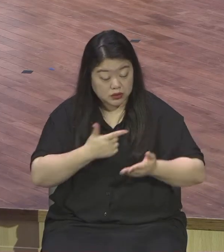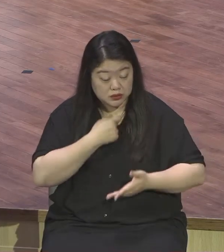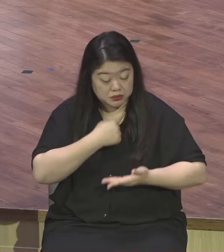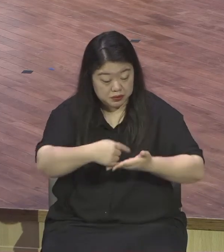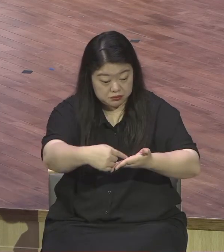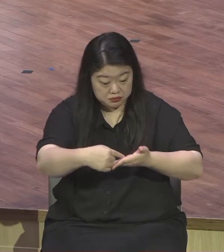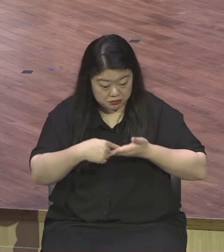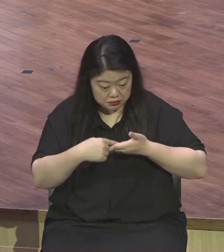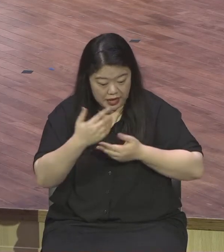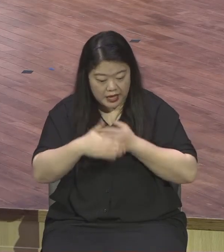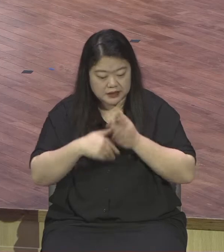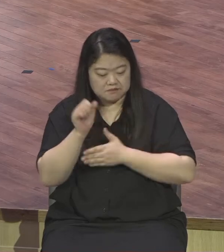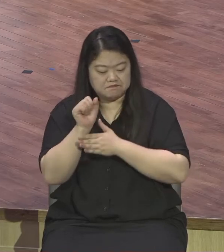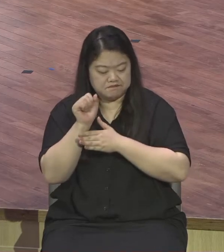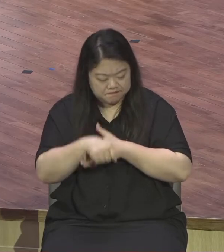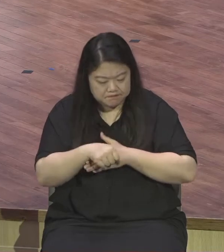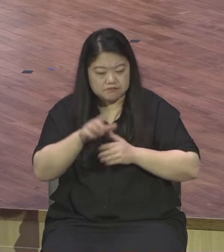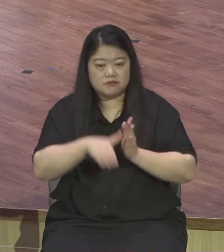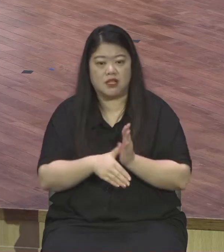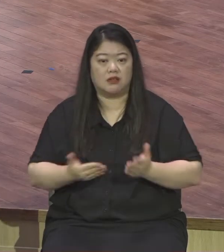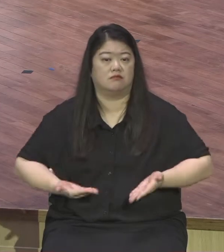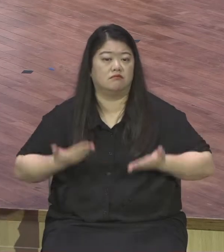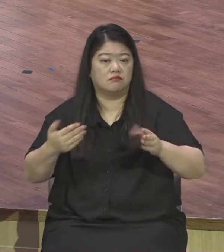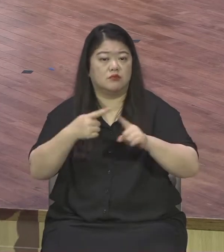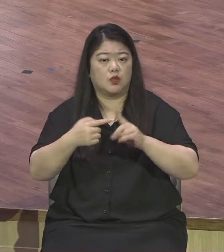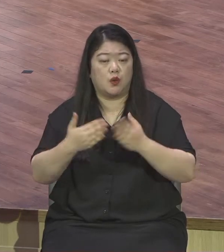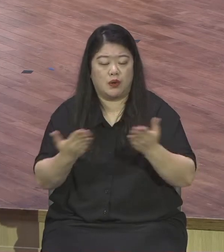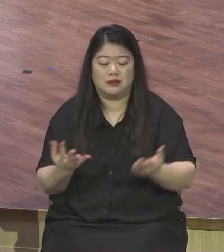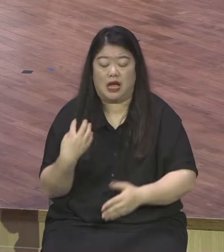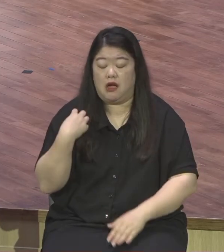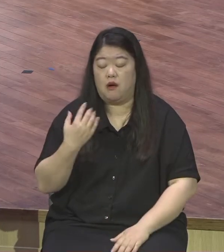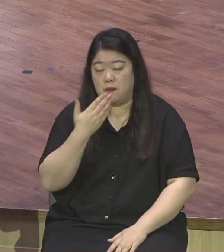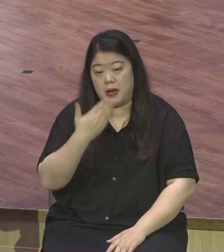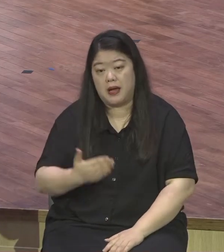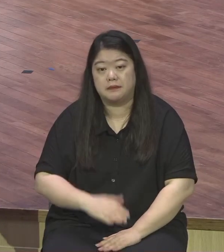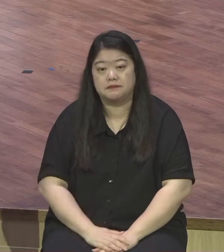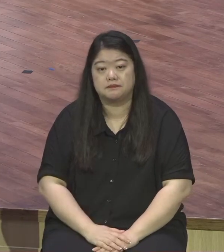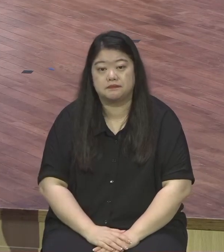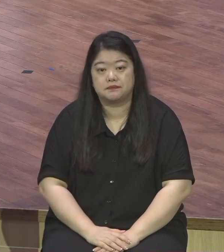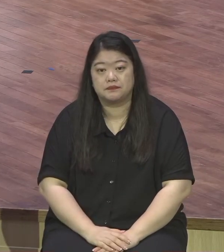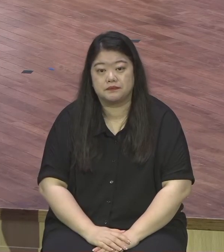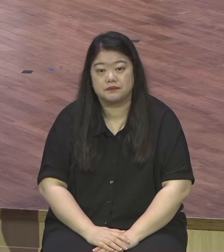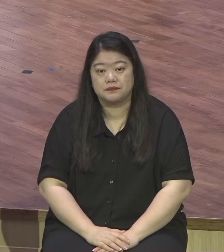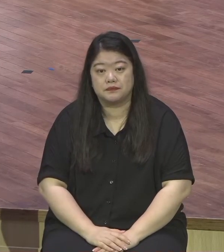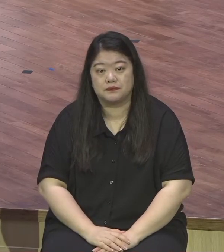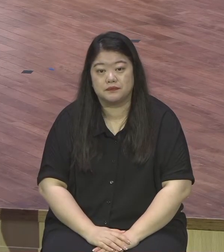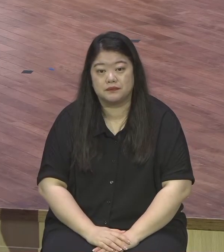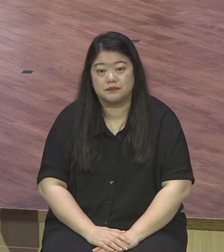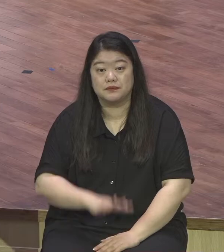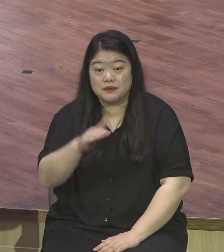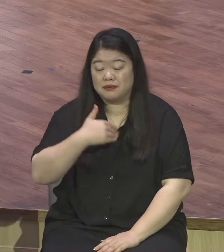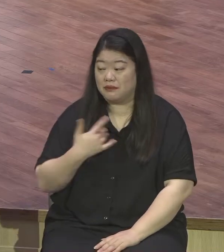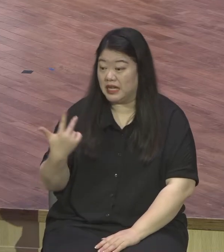지난주에 말씀드린 것처럼 달란트 얼마를 받든